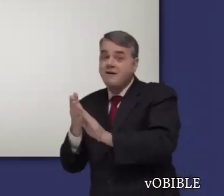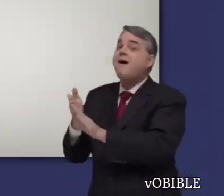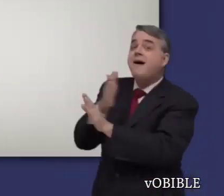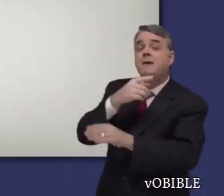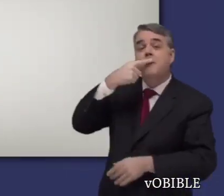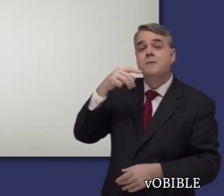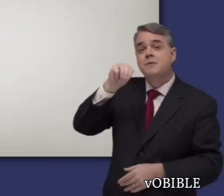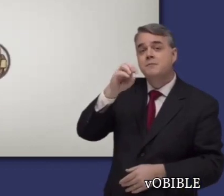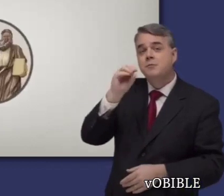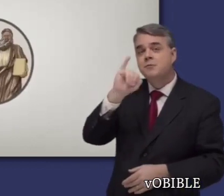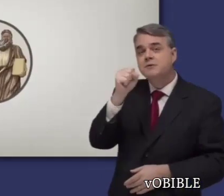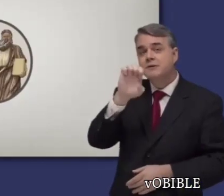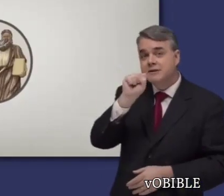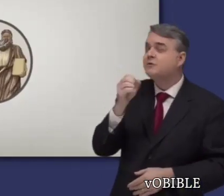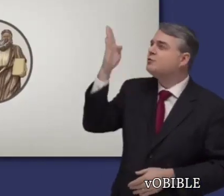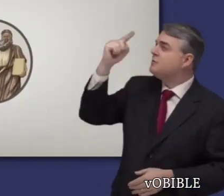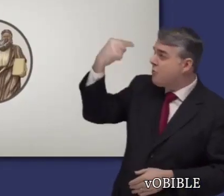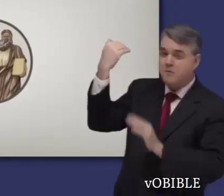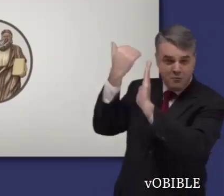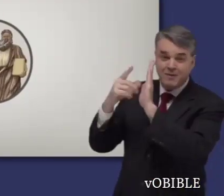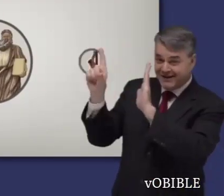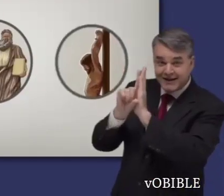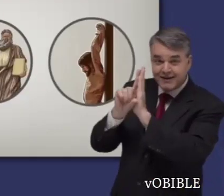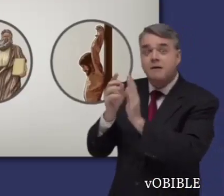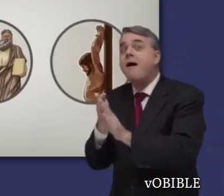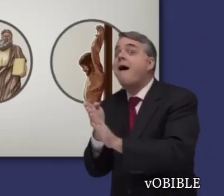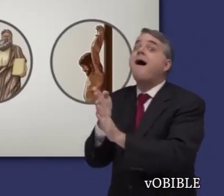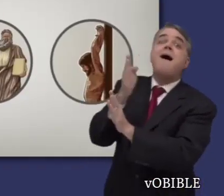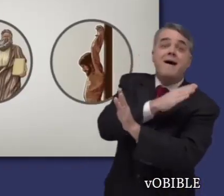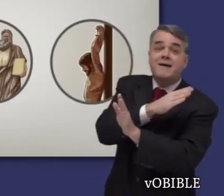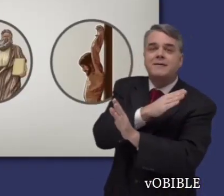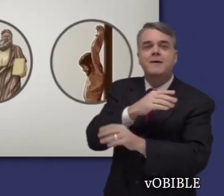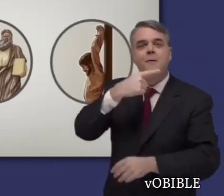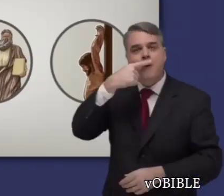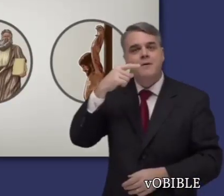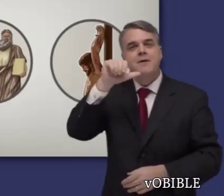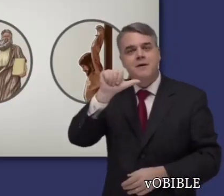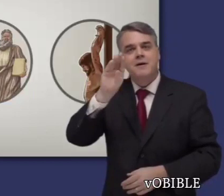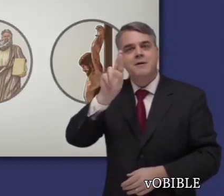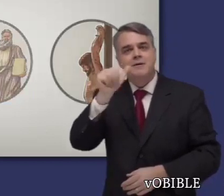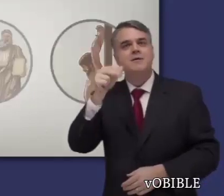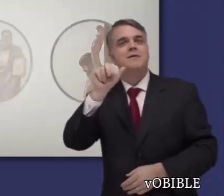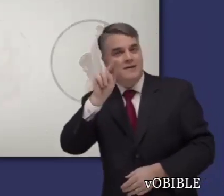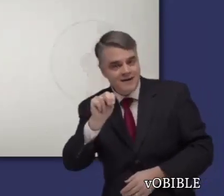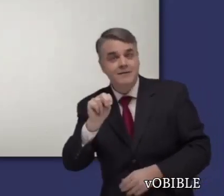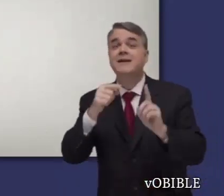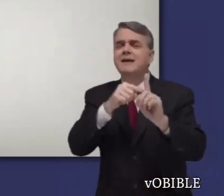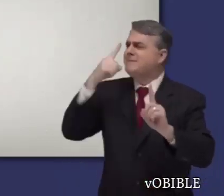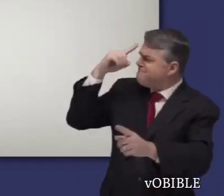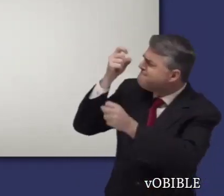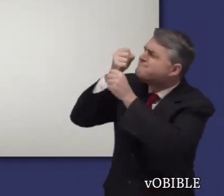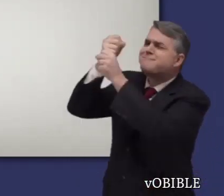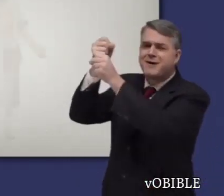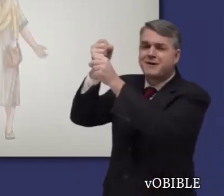Abraham vivió antes de que Jehová le diera la ley a Moisés y antes de que Jesús diera su vida en sacrificio. Sin